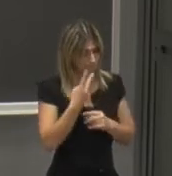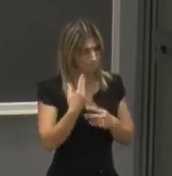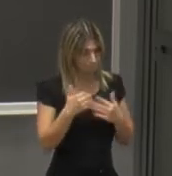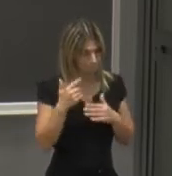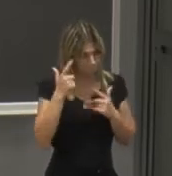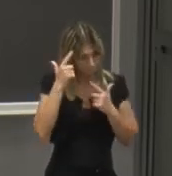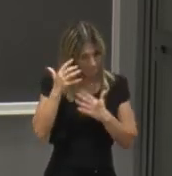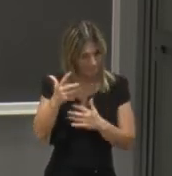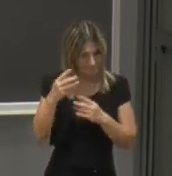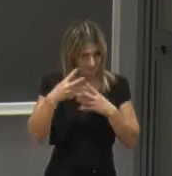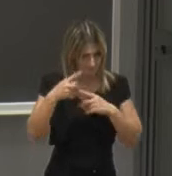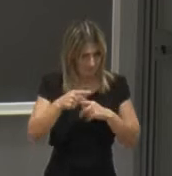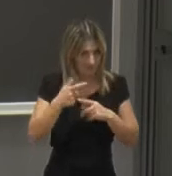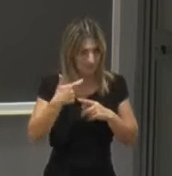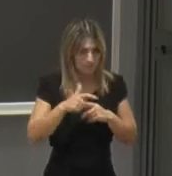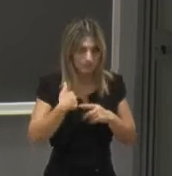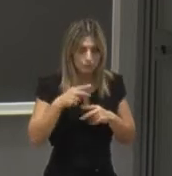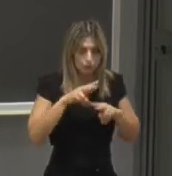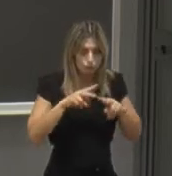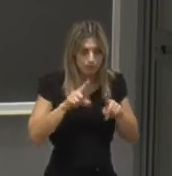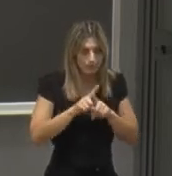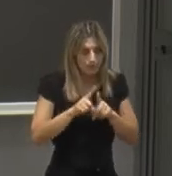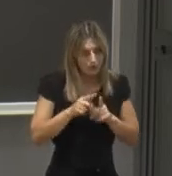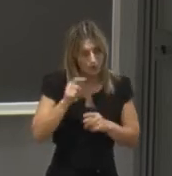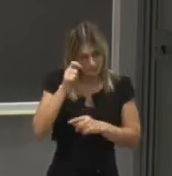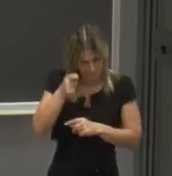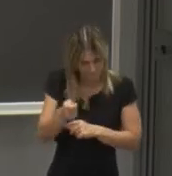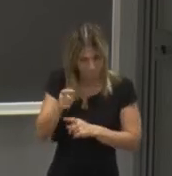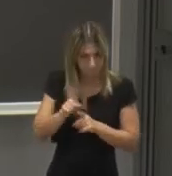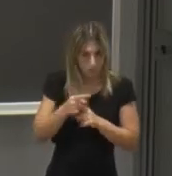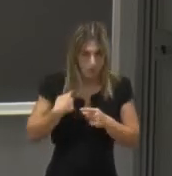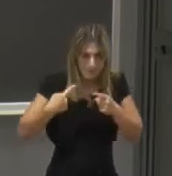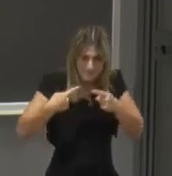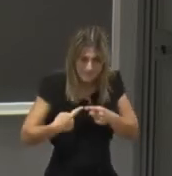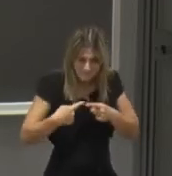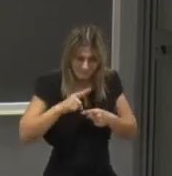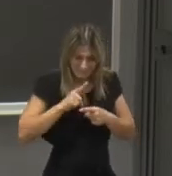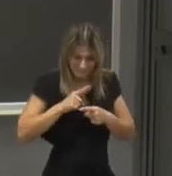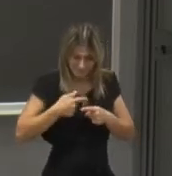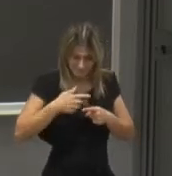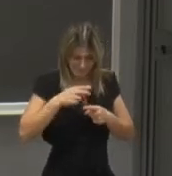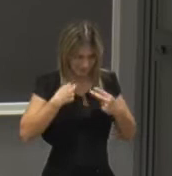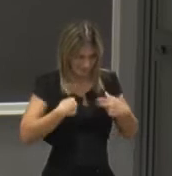perché cerchiamo poi di replicarla nel nostro piccolo in tutte le sfide diciamo del quotidiano